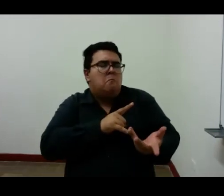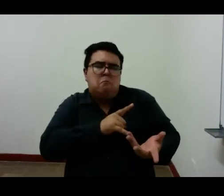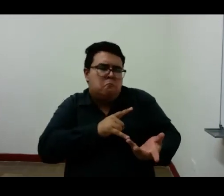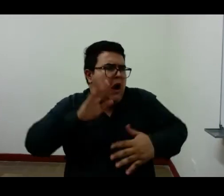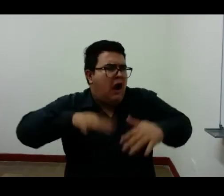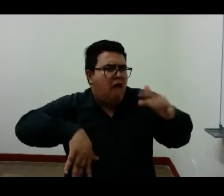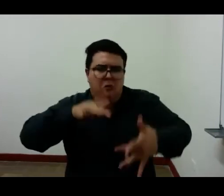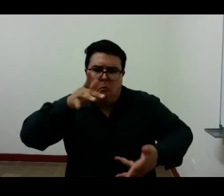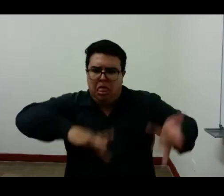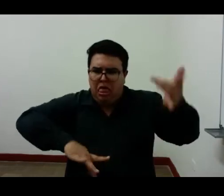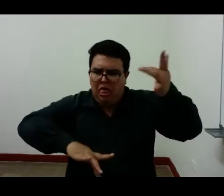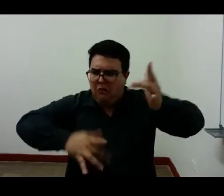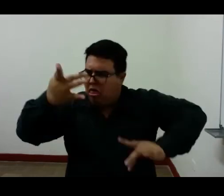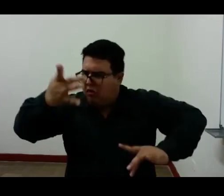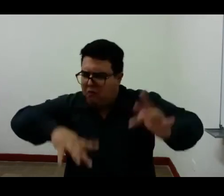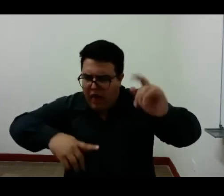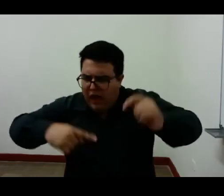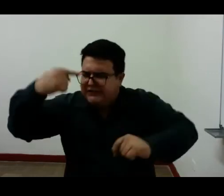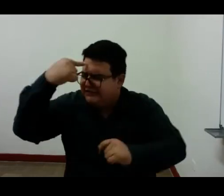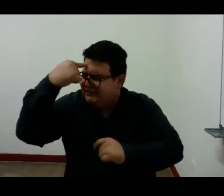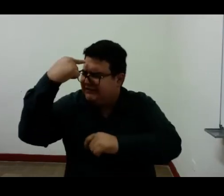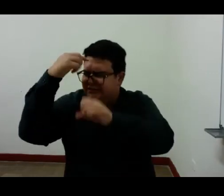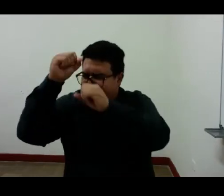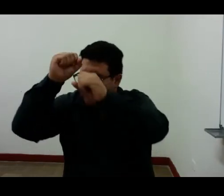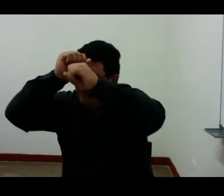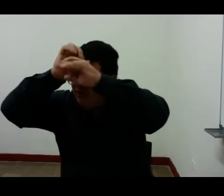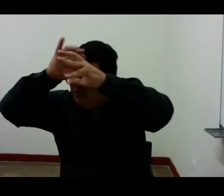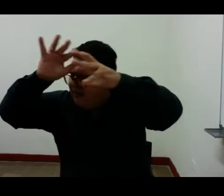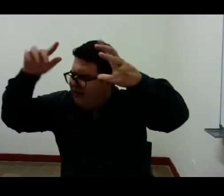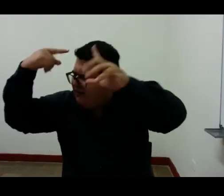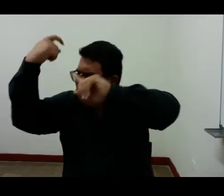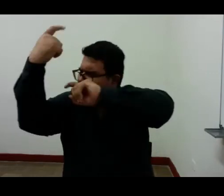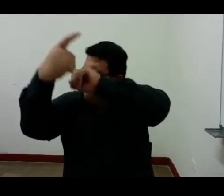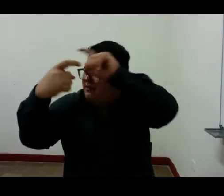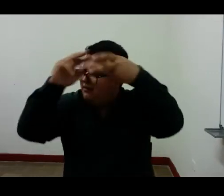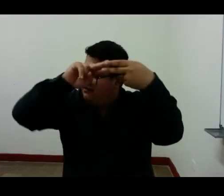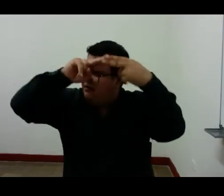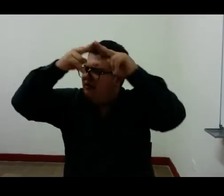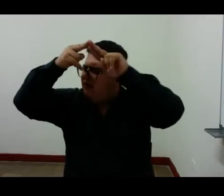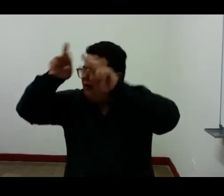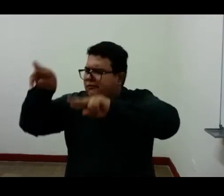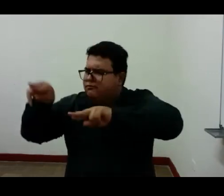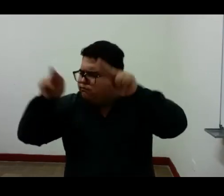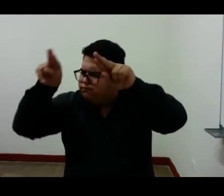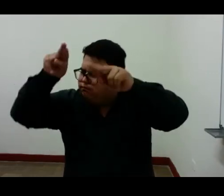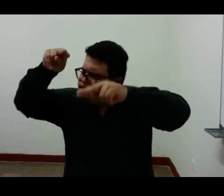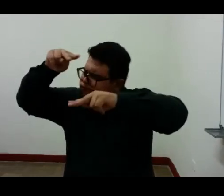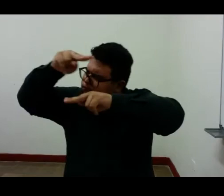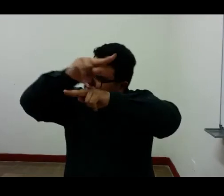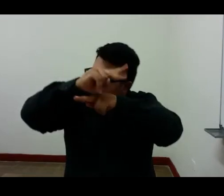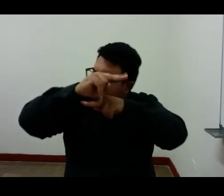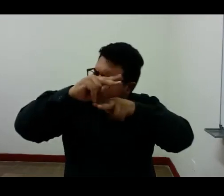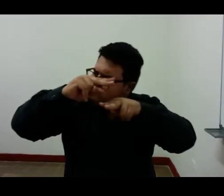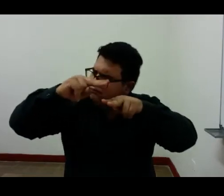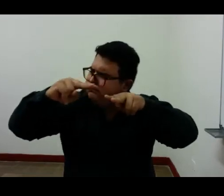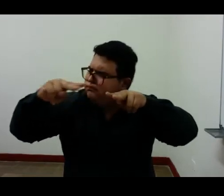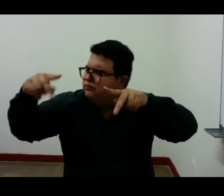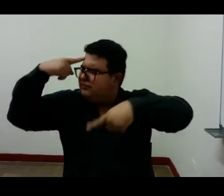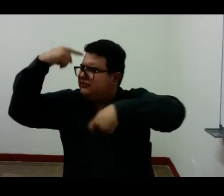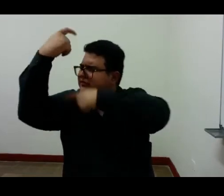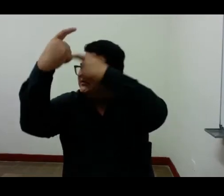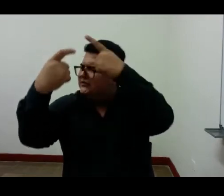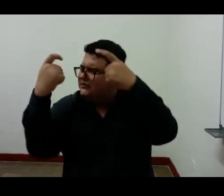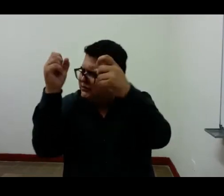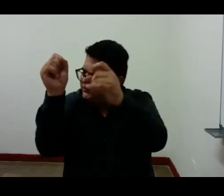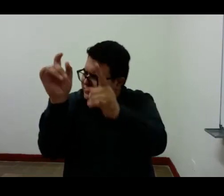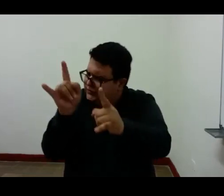mi pensamiento solo muy despacio atraviesa el río anado porque le pesa el traje de que los